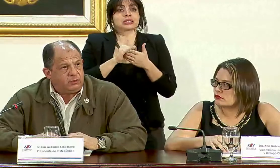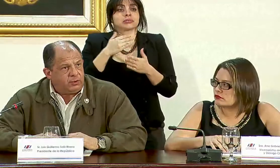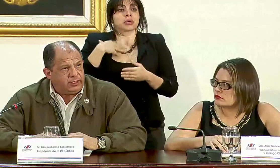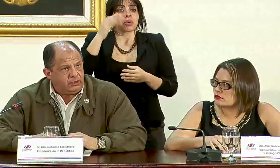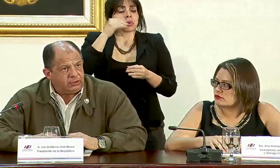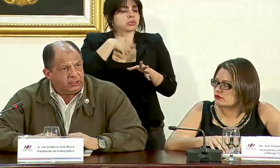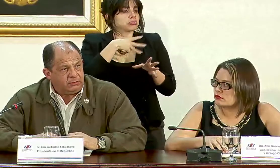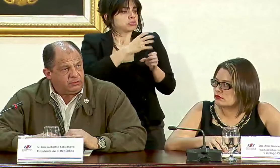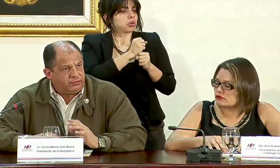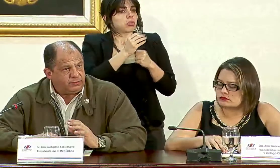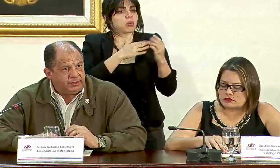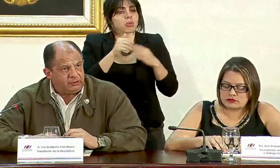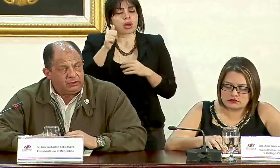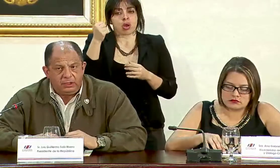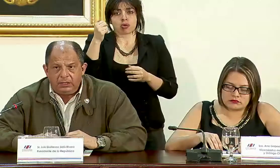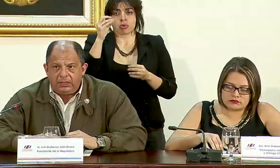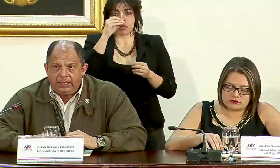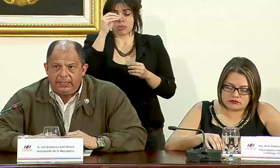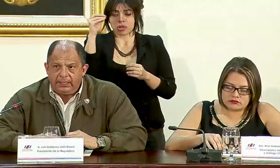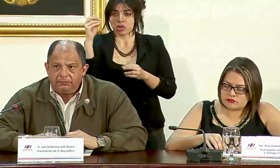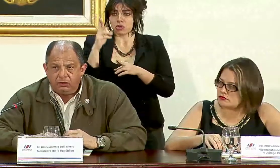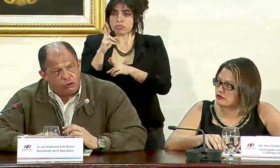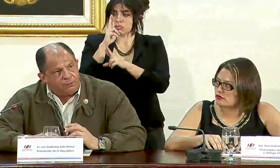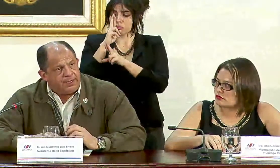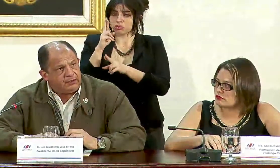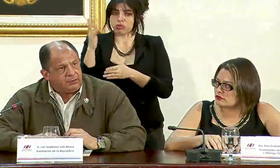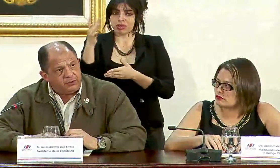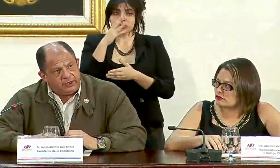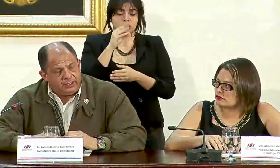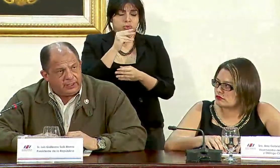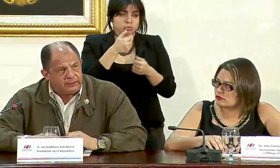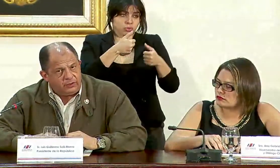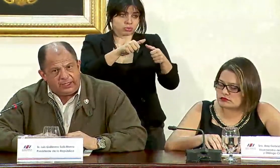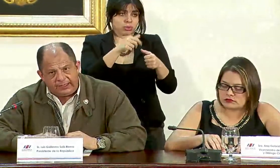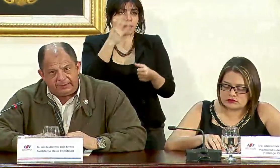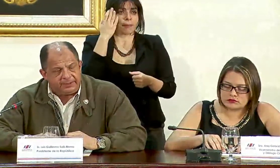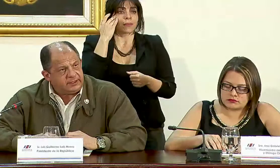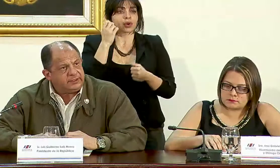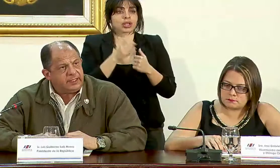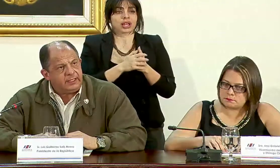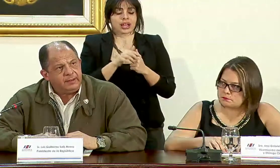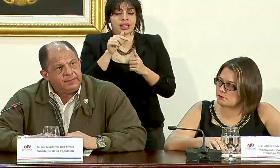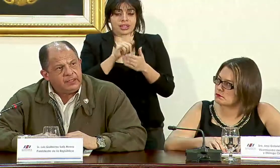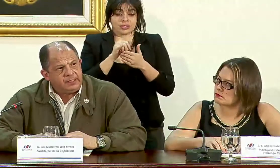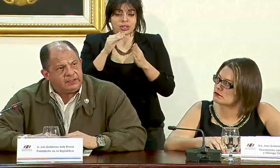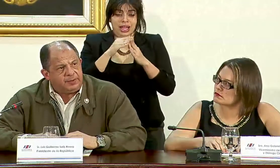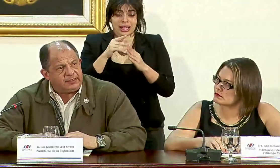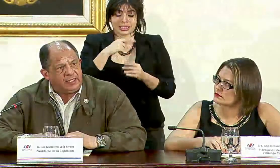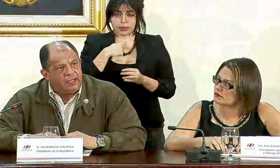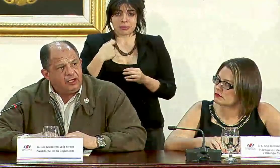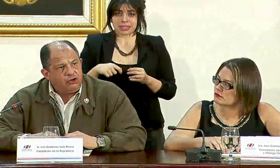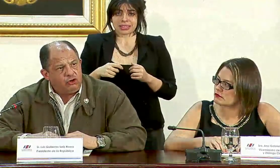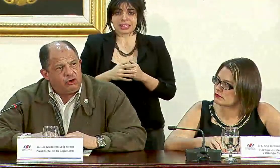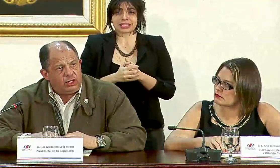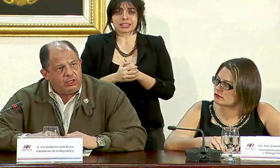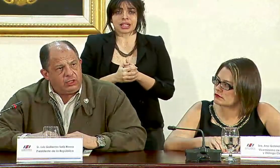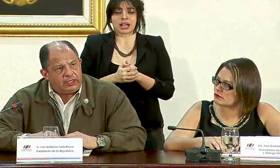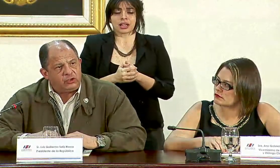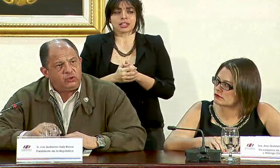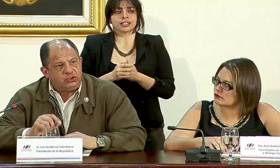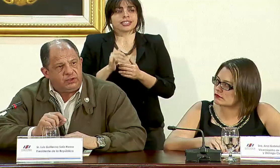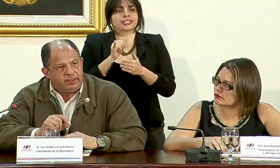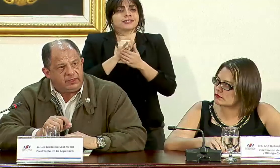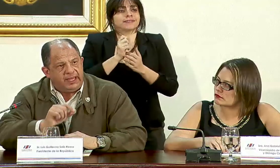recibo como cualquier otra con mucho respeto que no comparto porque el liderazgo de la Casa Presidencial se expresa no